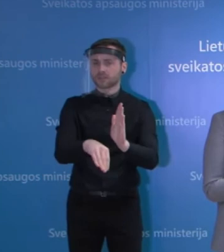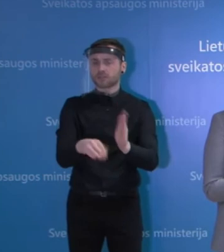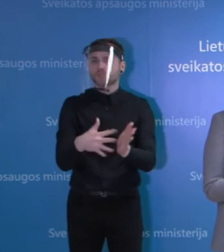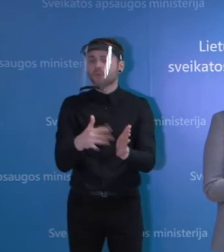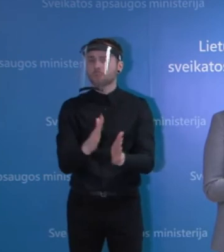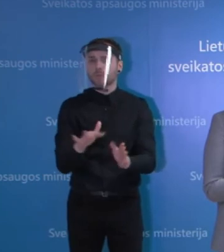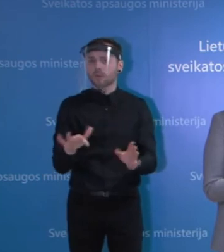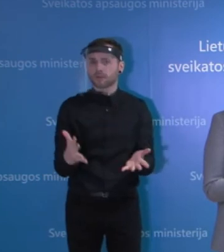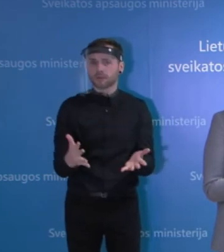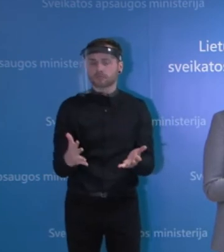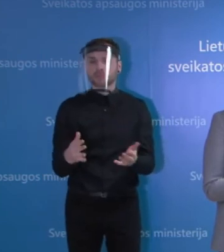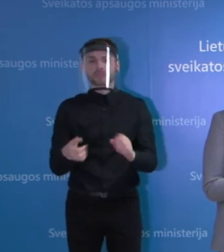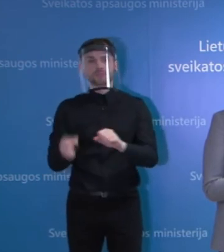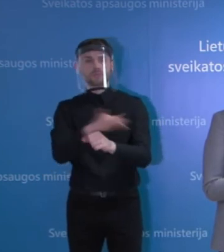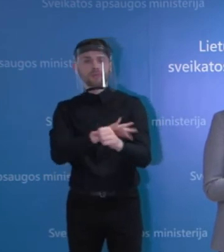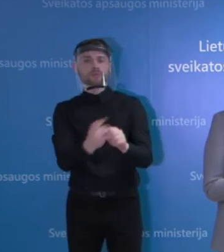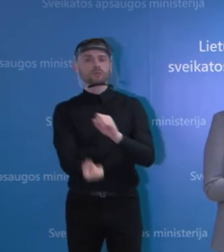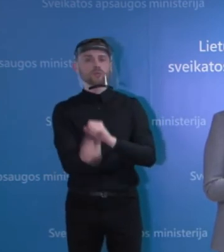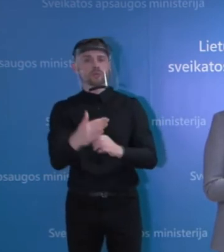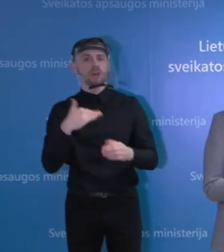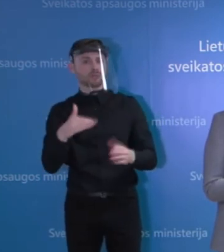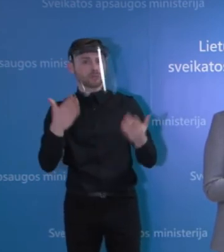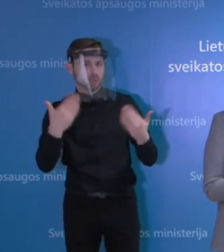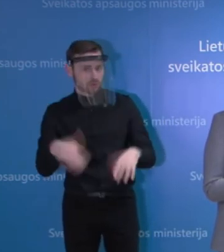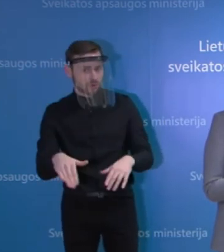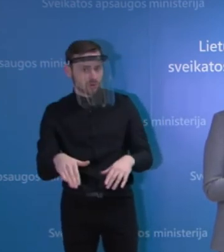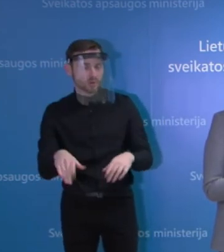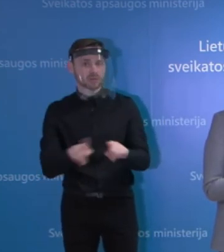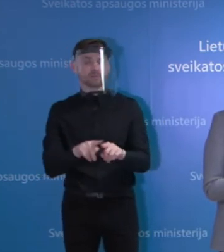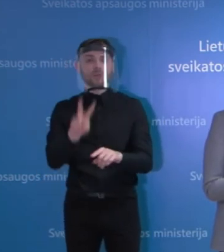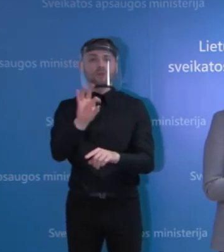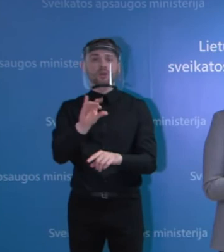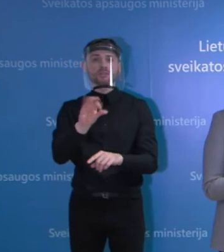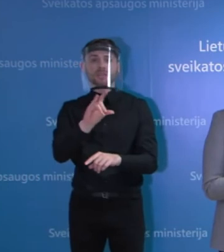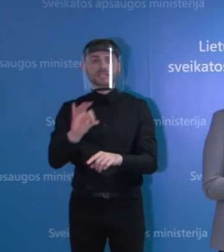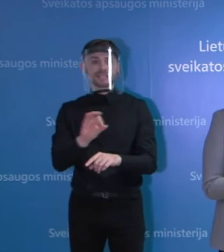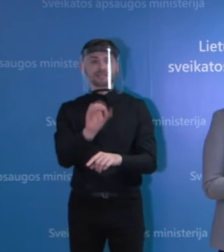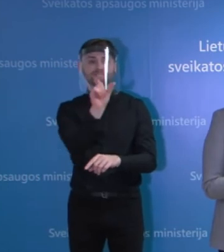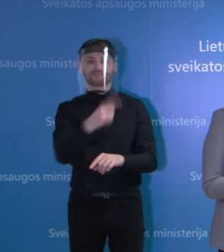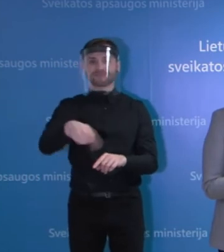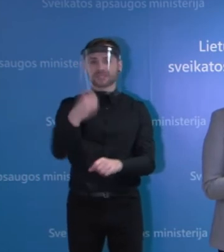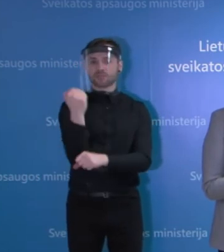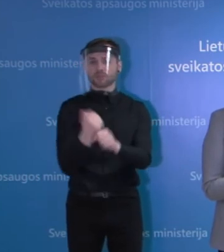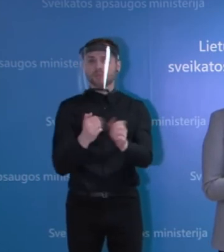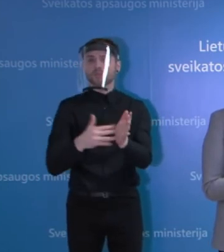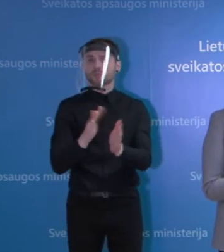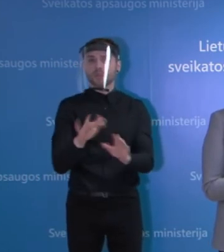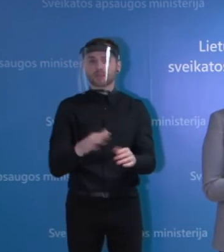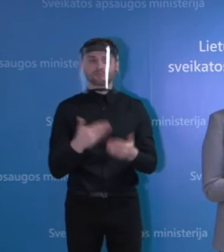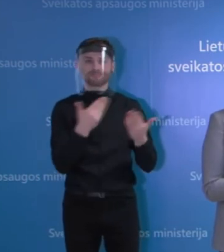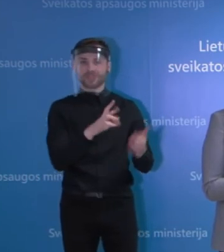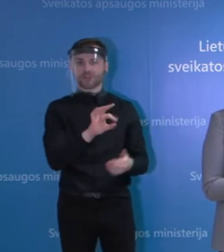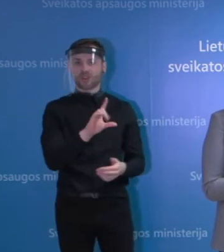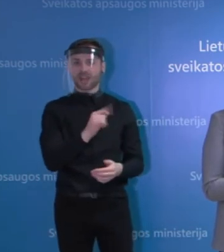iškrus užkrato šaltinis ir kas laukia hospiso darbuotojų? Čia gal labiau Rolanda